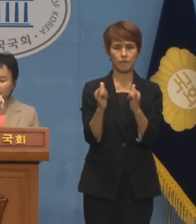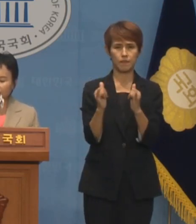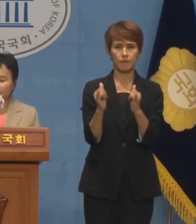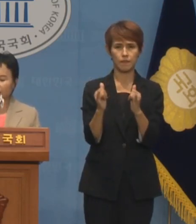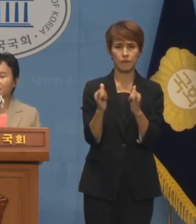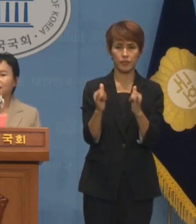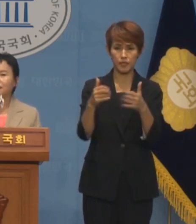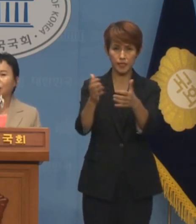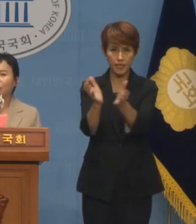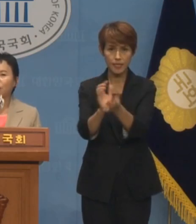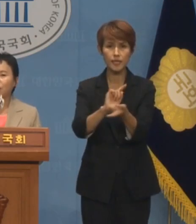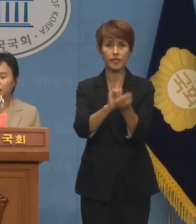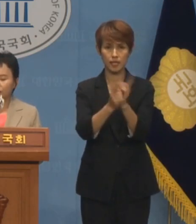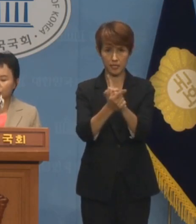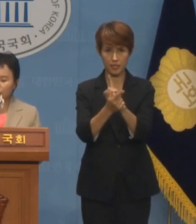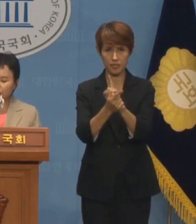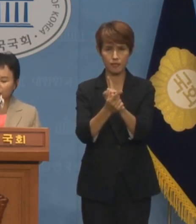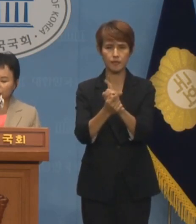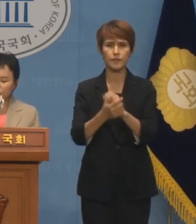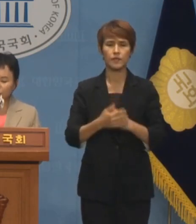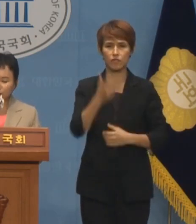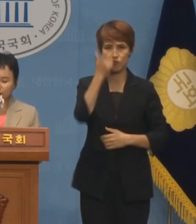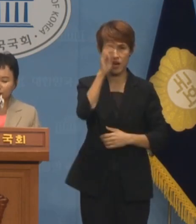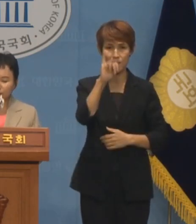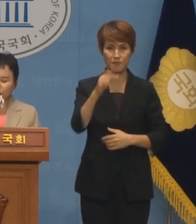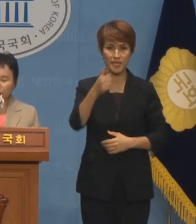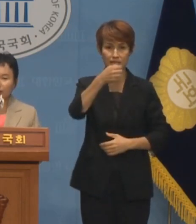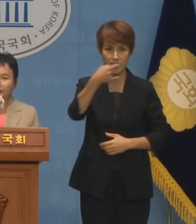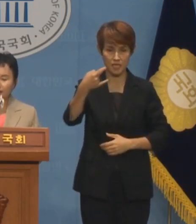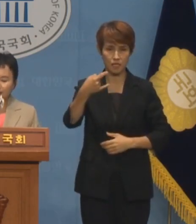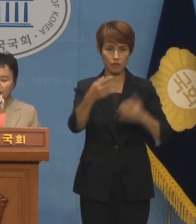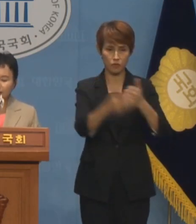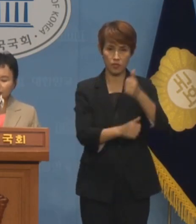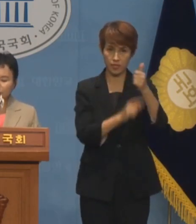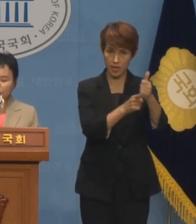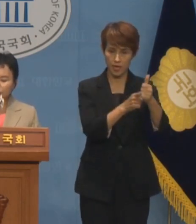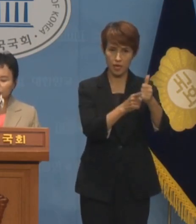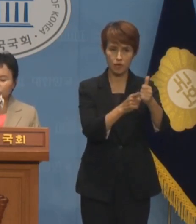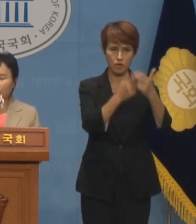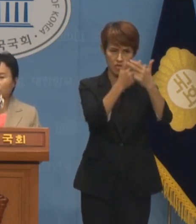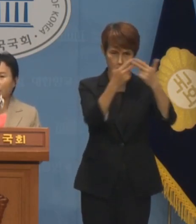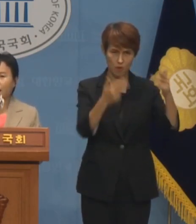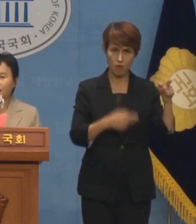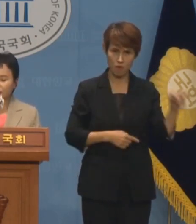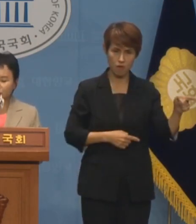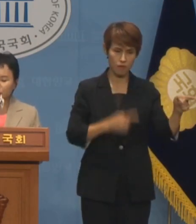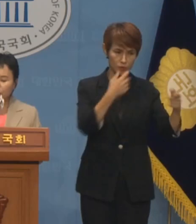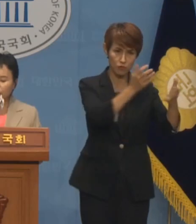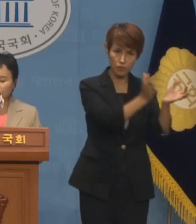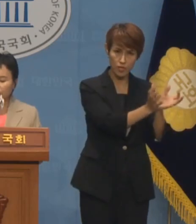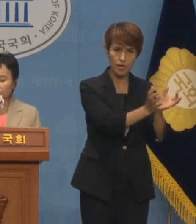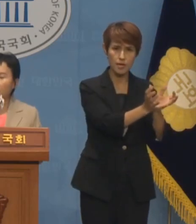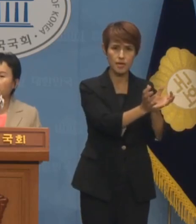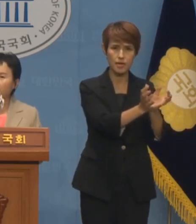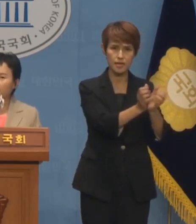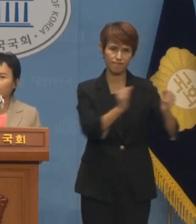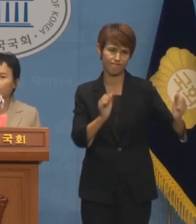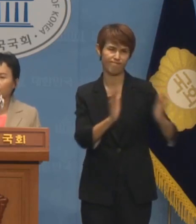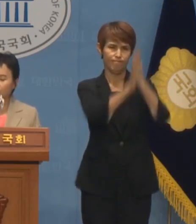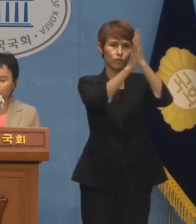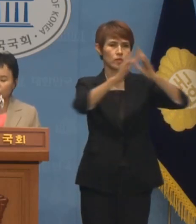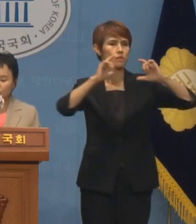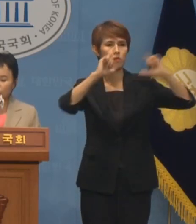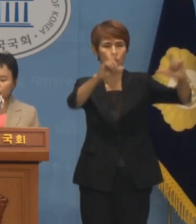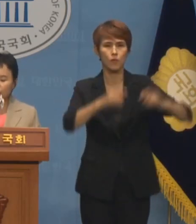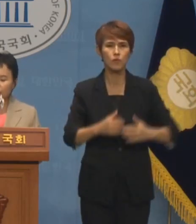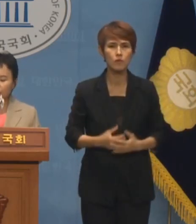단체들을 대신해서 채민희 위원장을 비롯한 이재명 민주당과 전면전을 선포하고